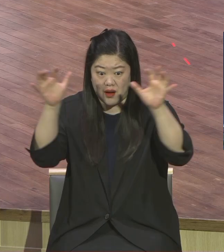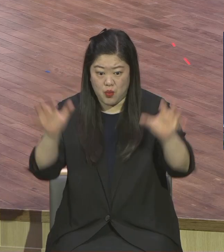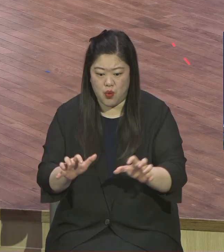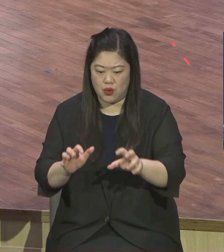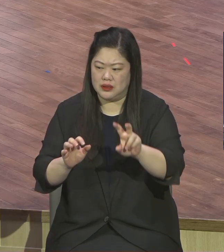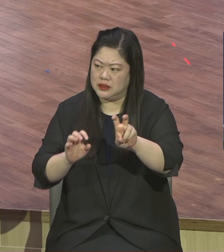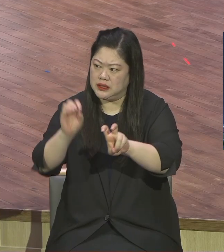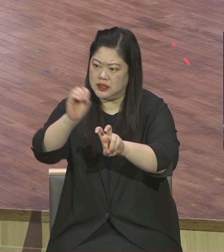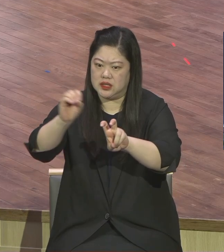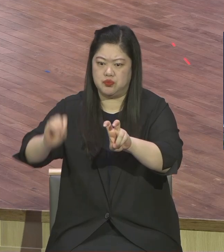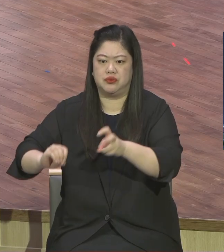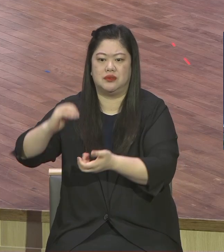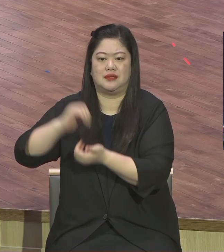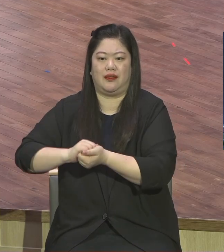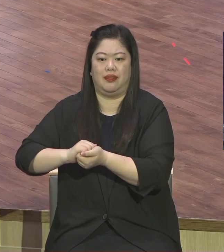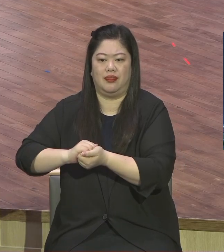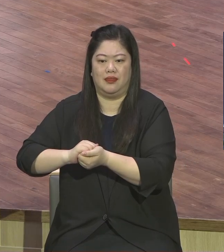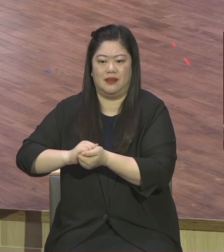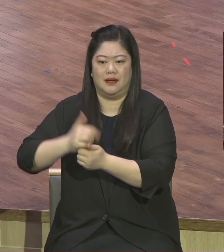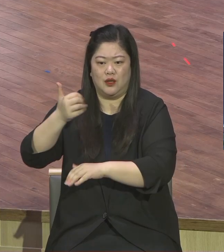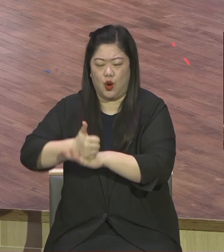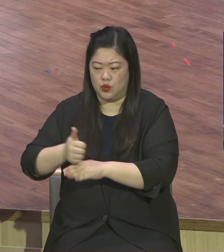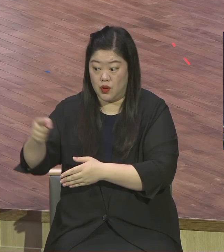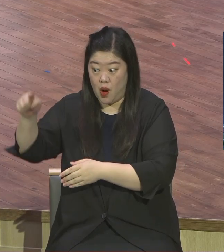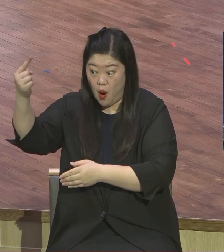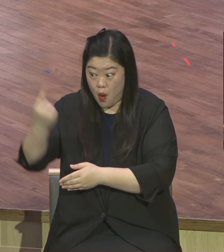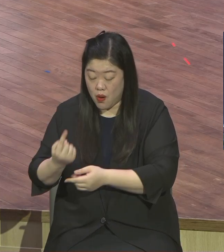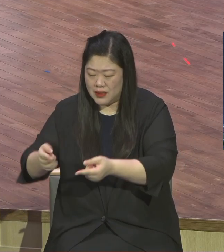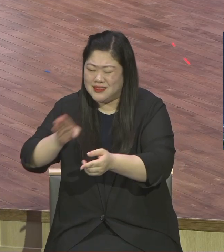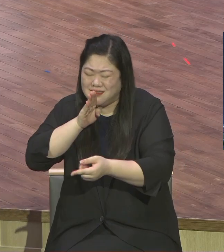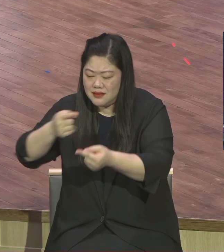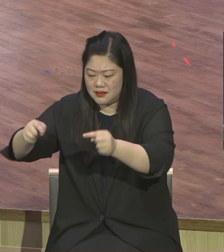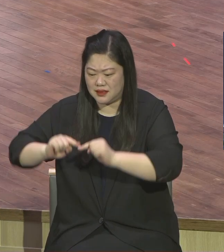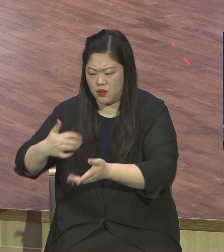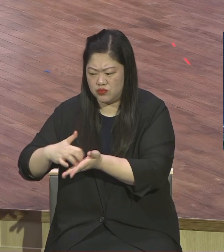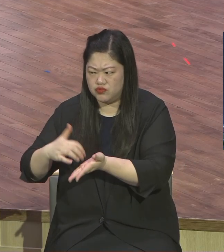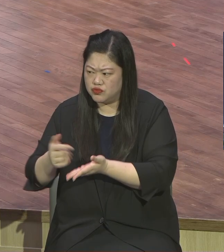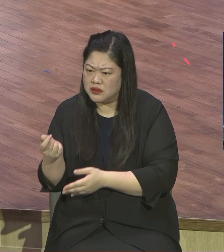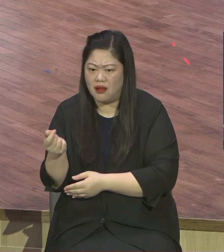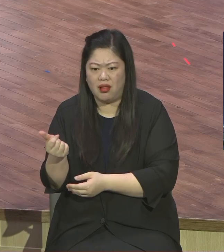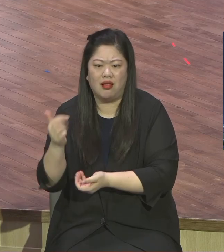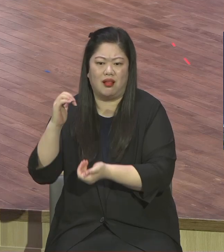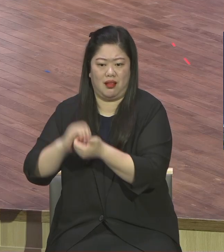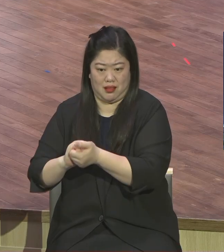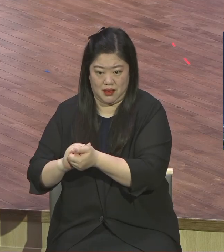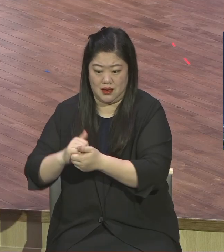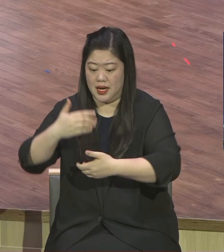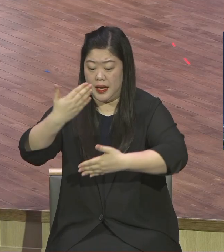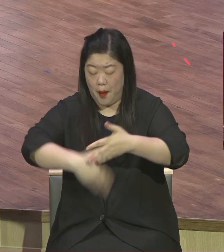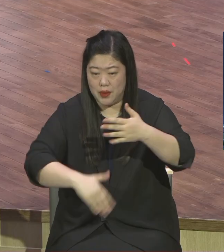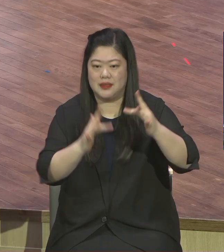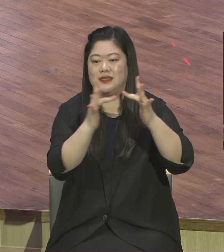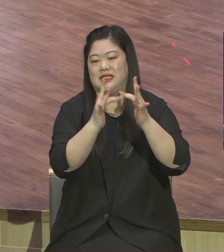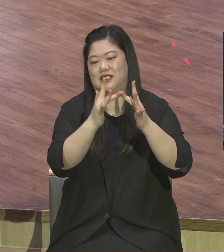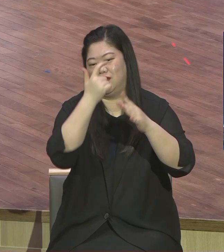넘게 그렇게 온라인으로 그렇게 새가족들이 등록을 했는데 오늘 또